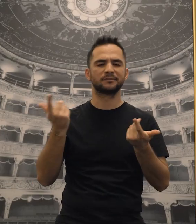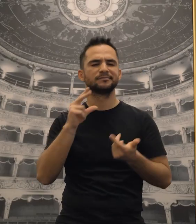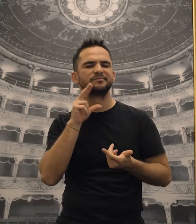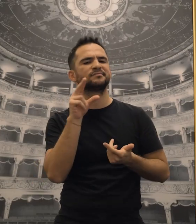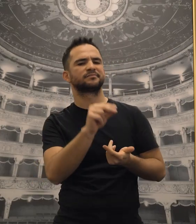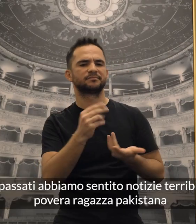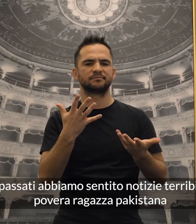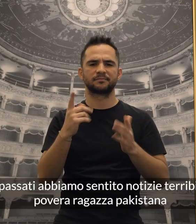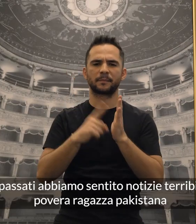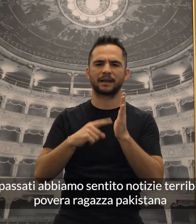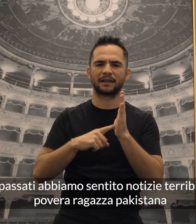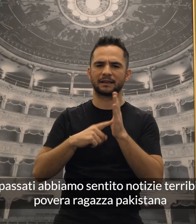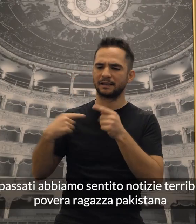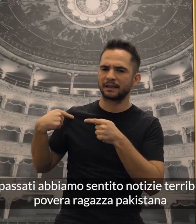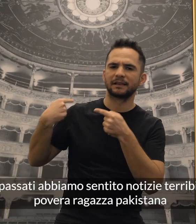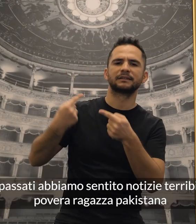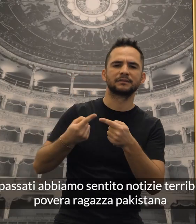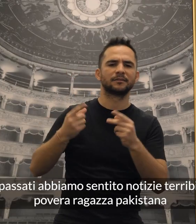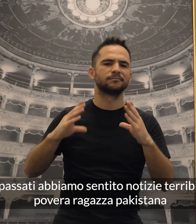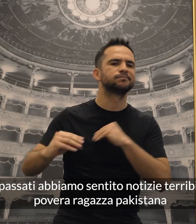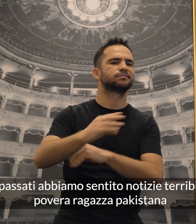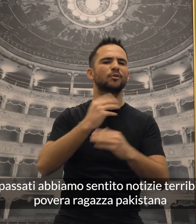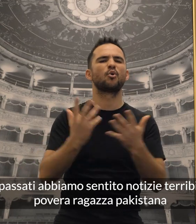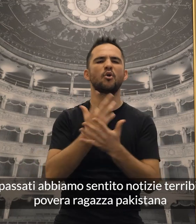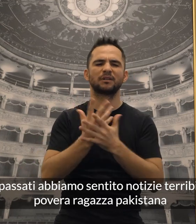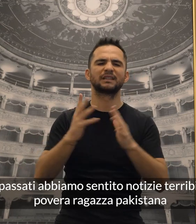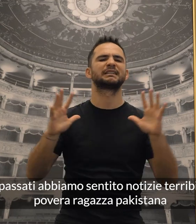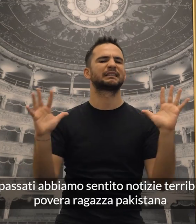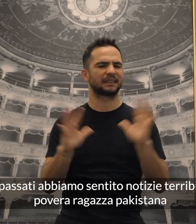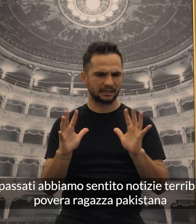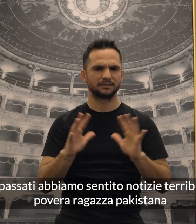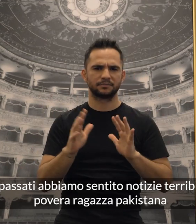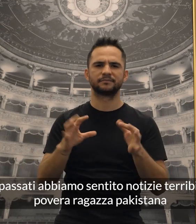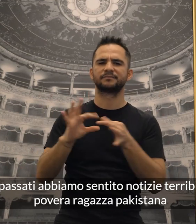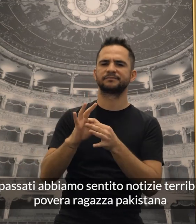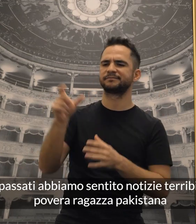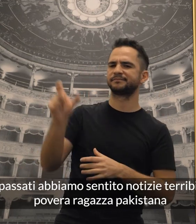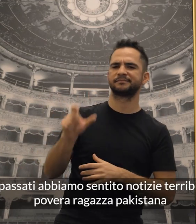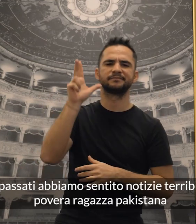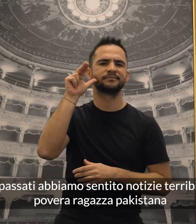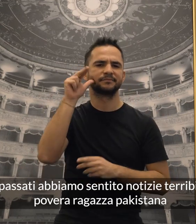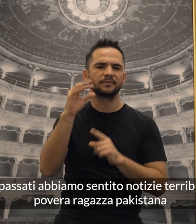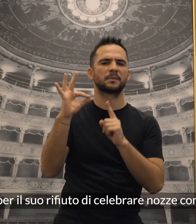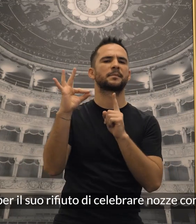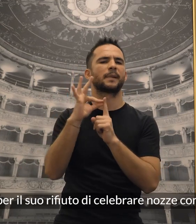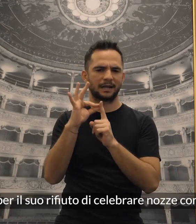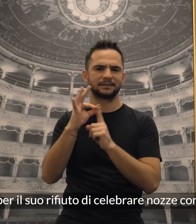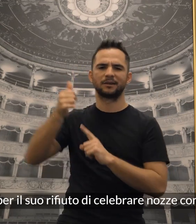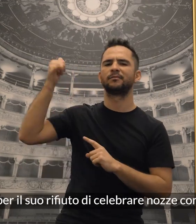Nei mesi passati abbiamo sentito notizie terribili di questa povera ragazza pakistana uccisa per il suo